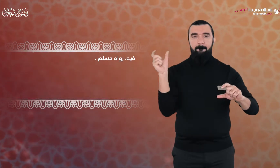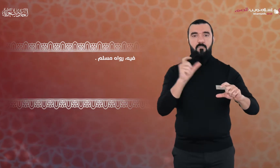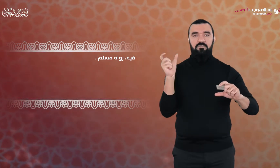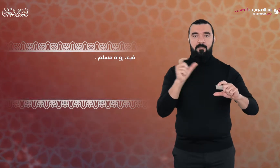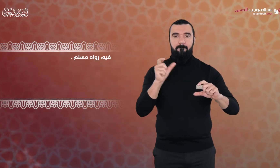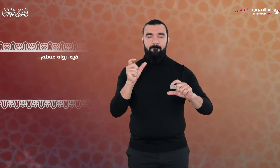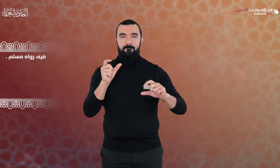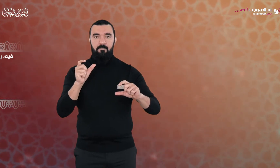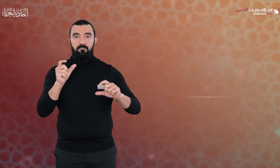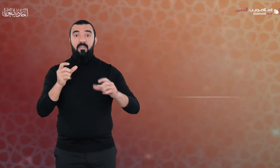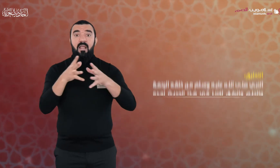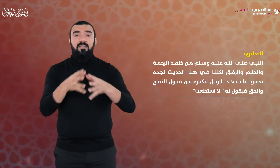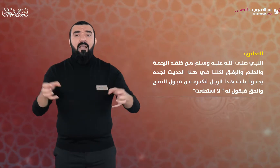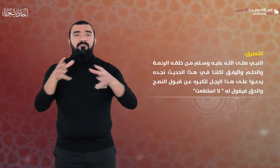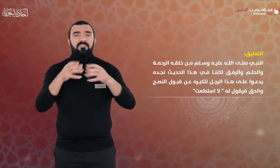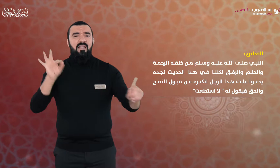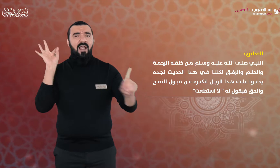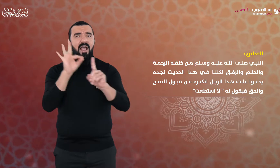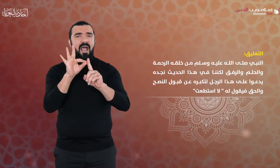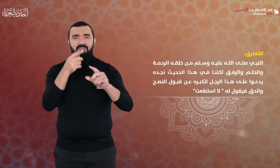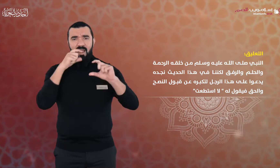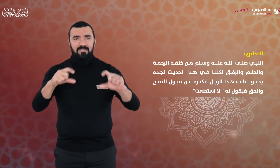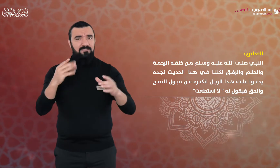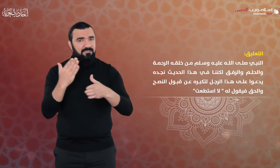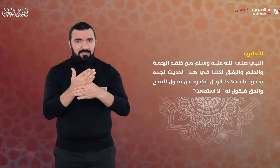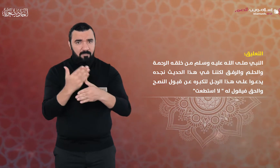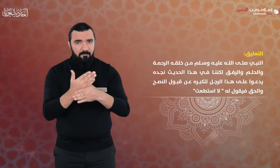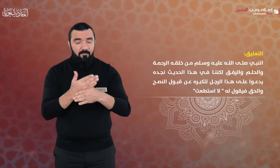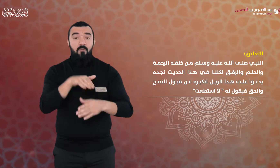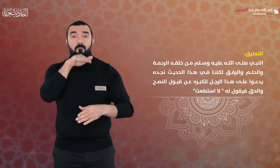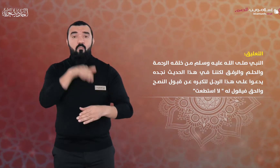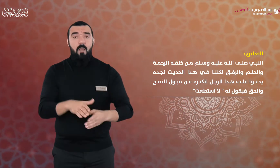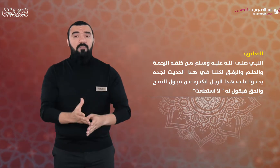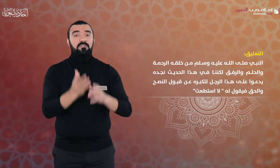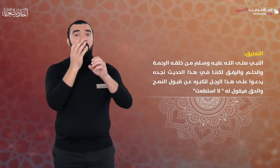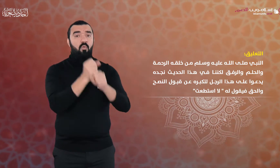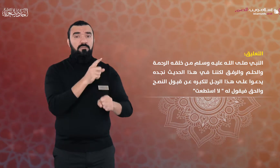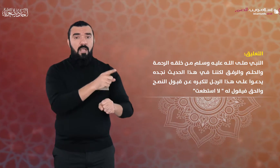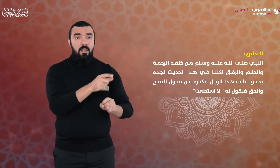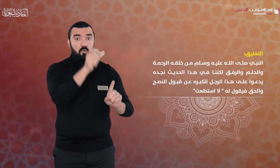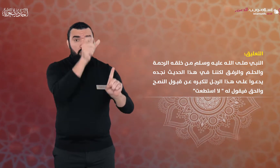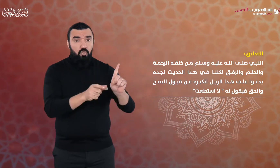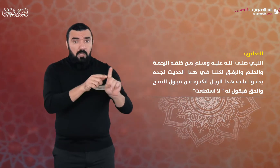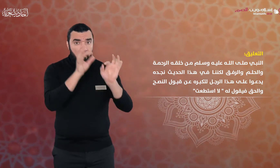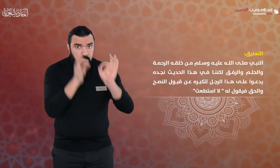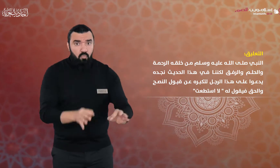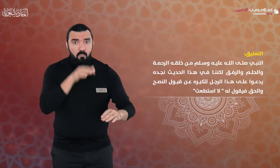التعليق النبي صلى الله عليه وسلم من خلقه الرحمة